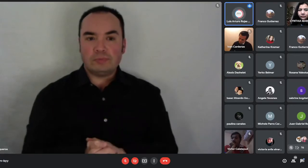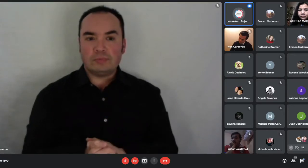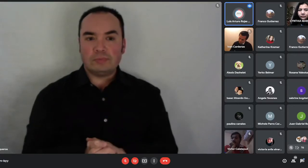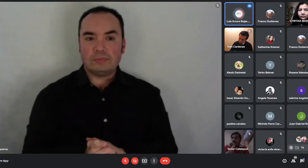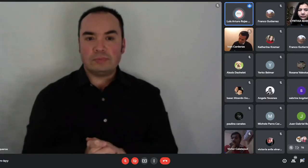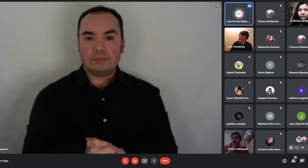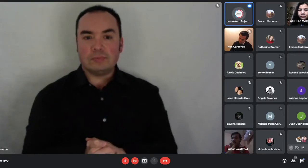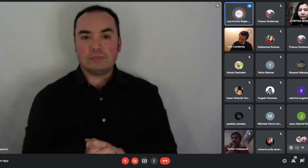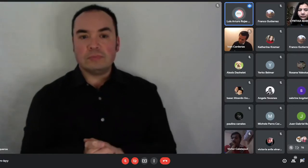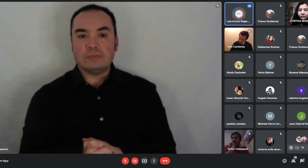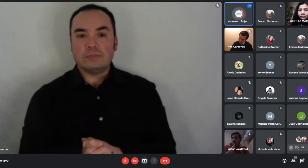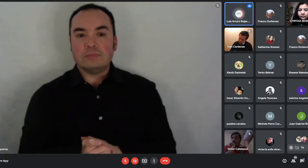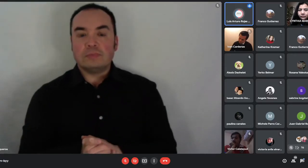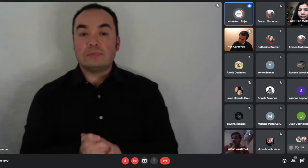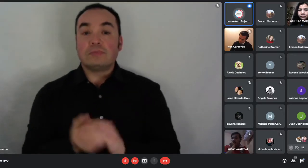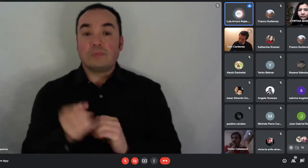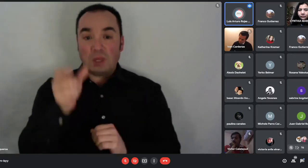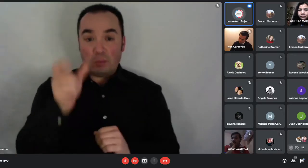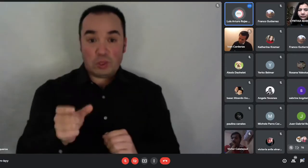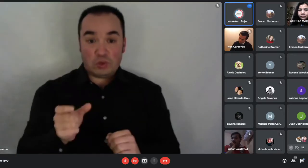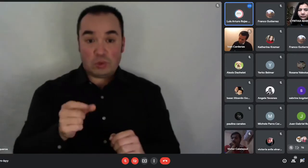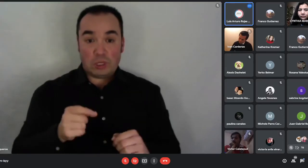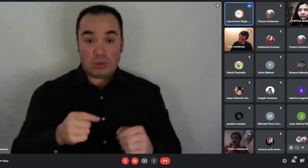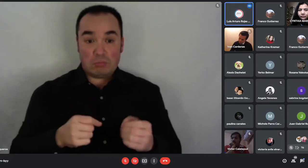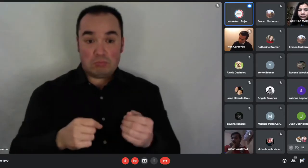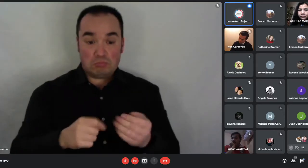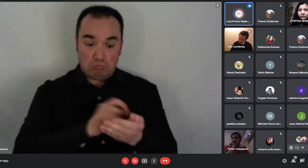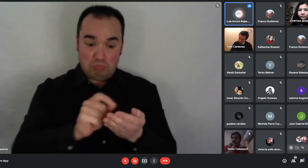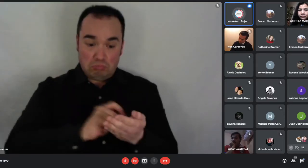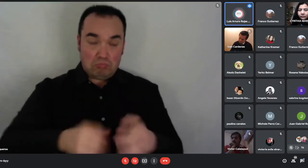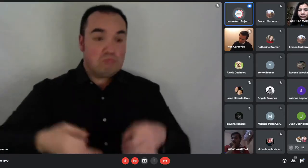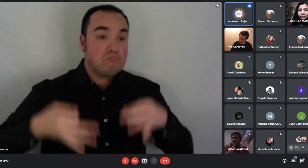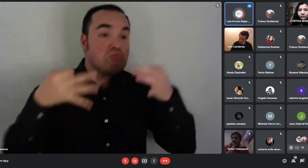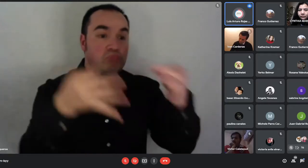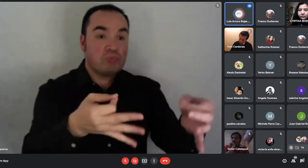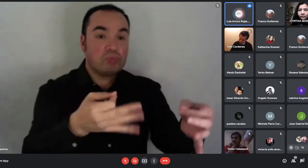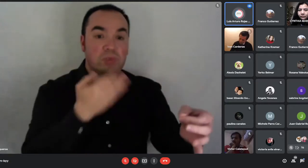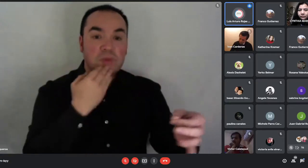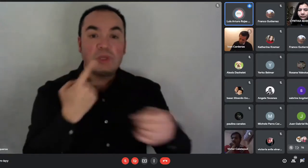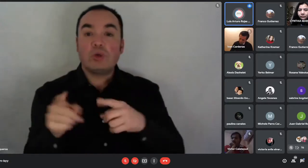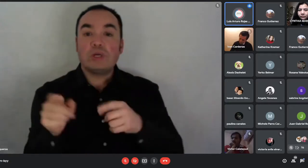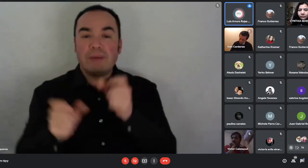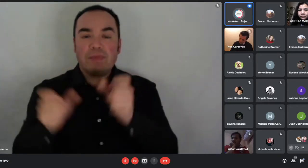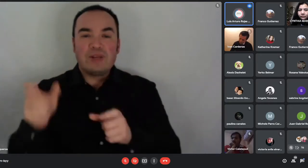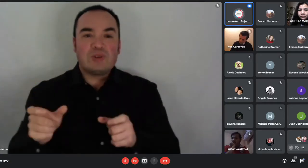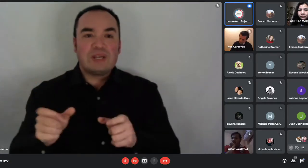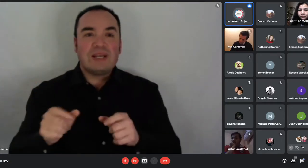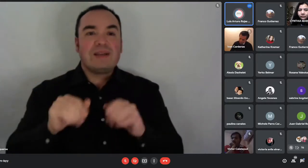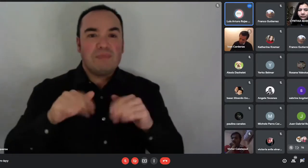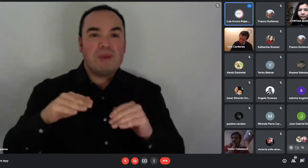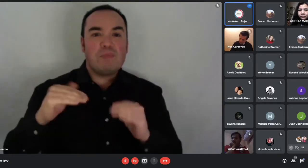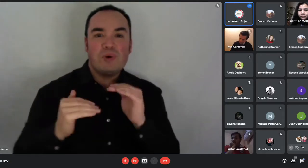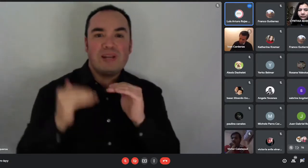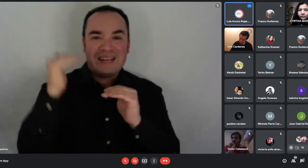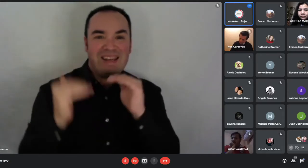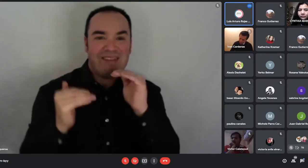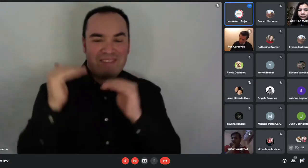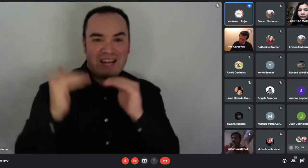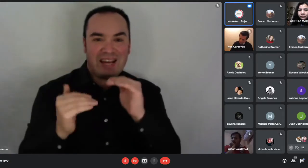siempre y cuando estas personas estén en su mismo registro social de hogares. Alguien podría decir, es que yo no puedo